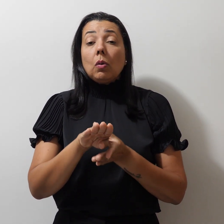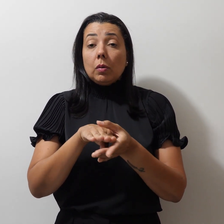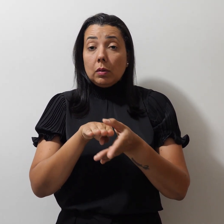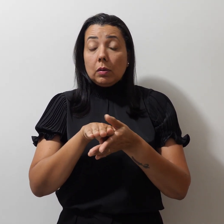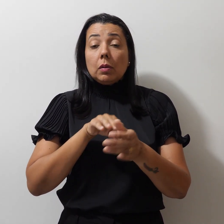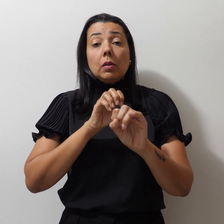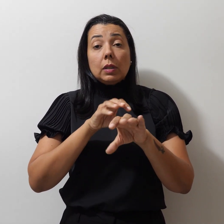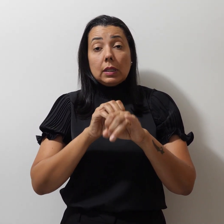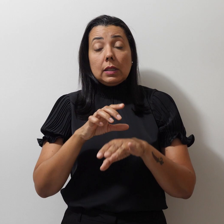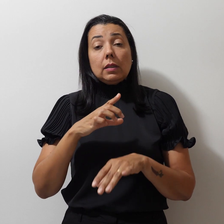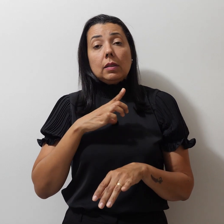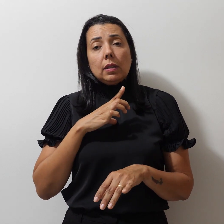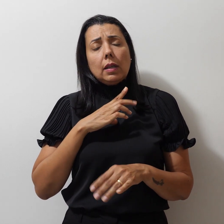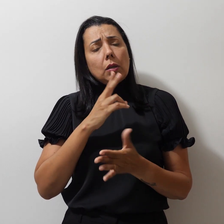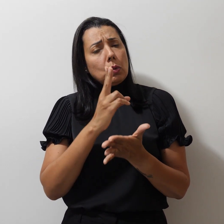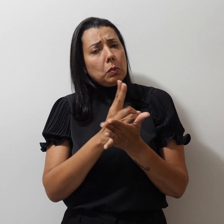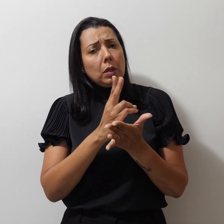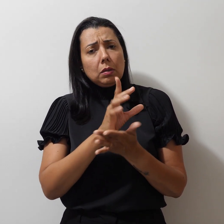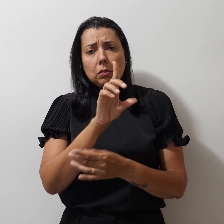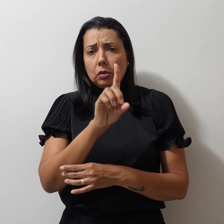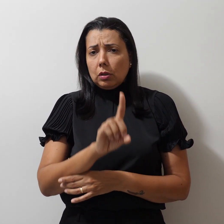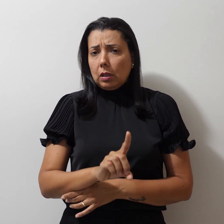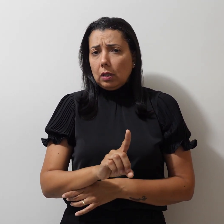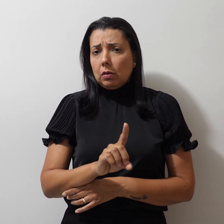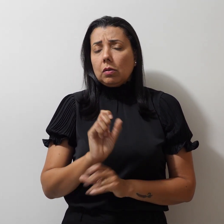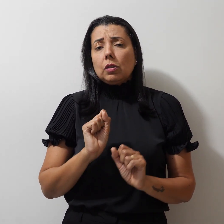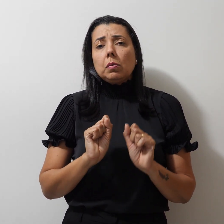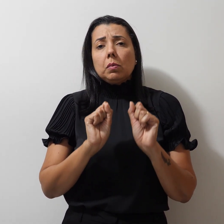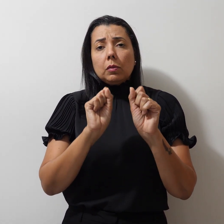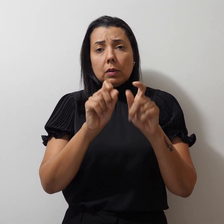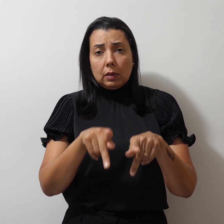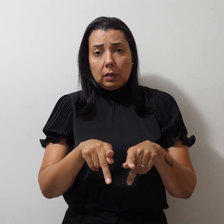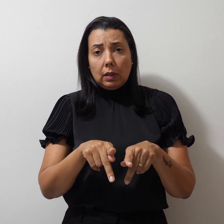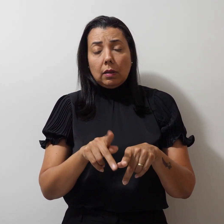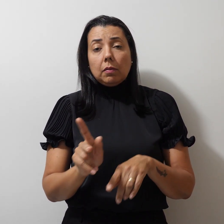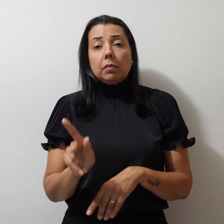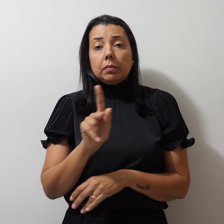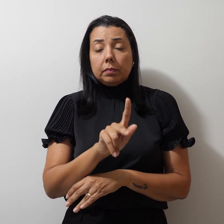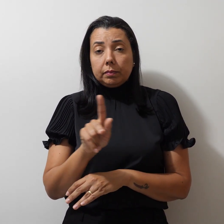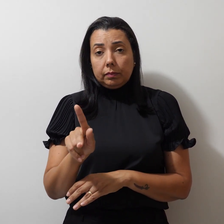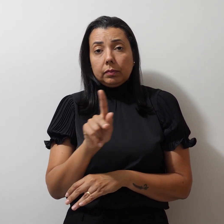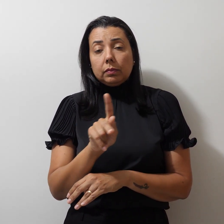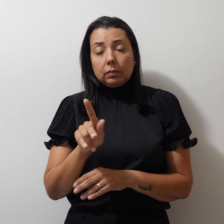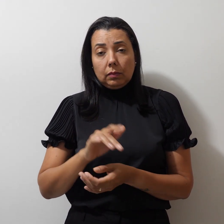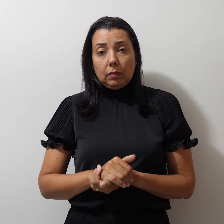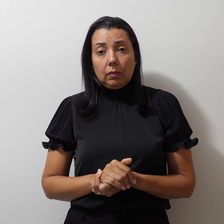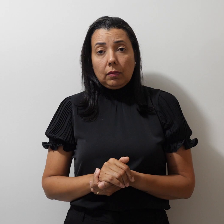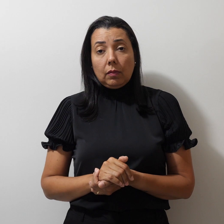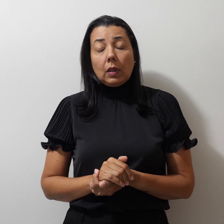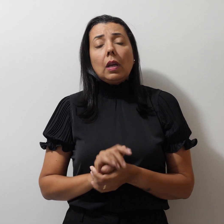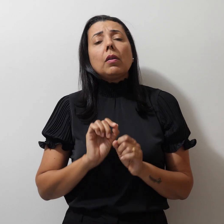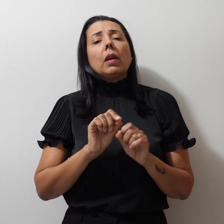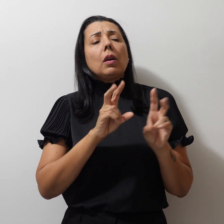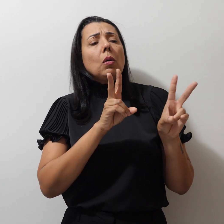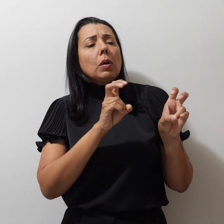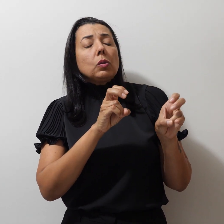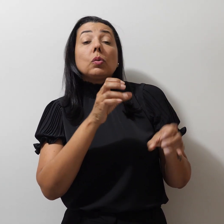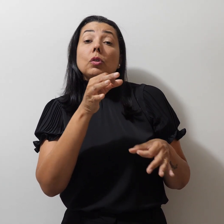terá os mesmos direitos de aposentadoria de professores. É uma questão de justiça,